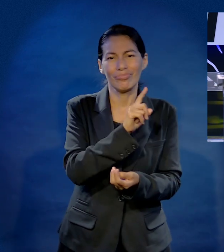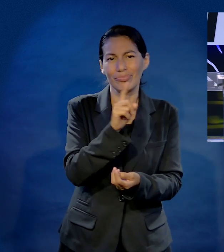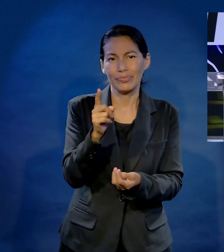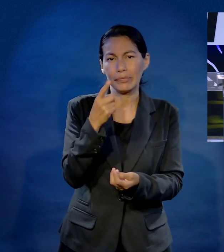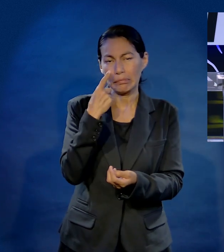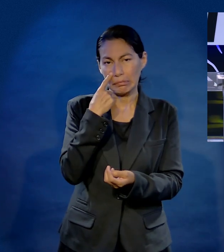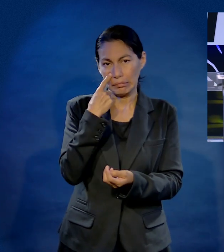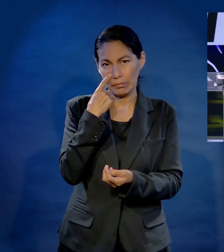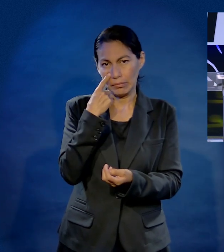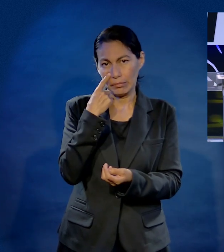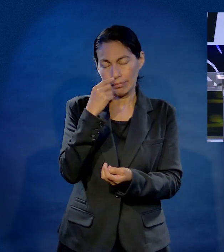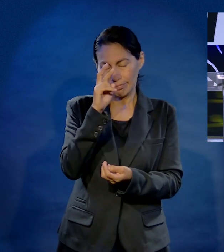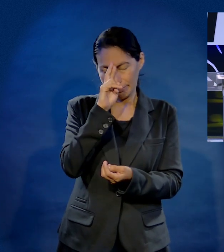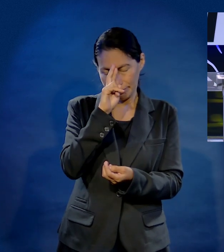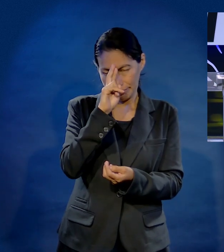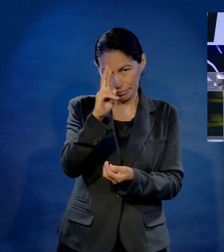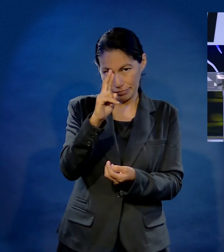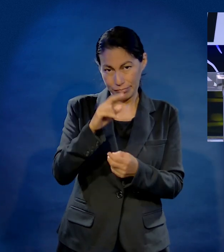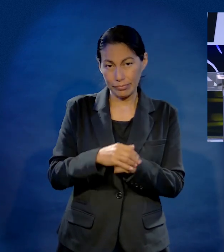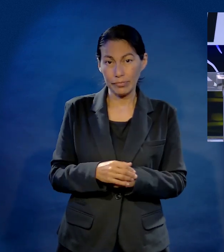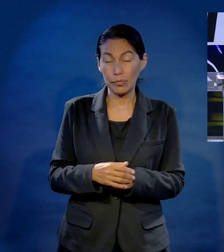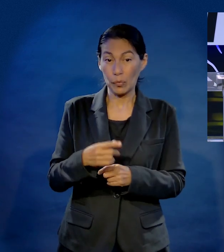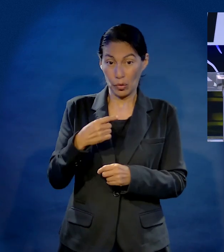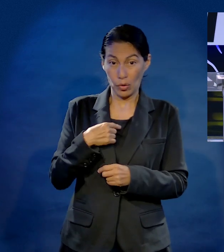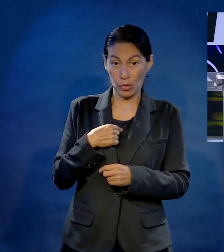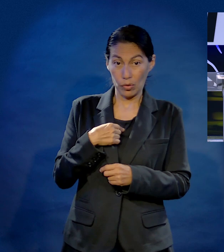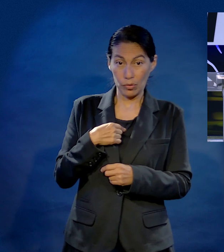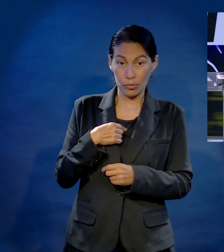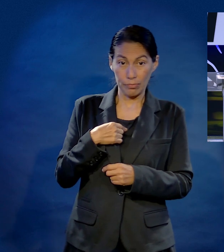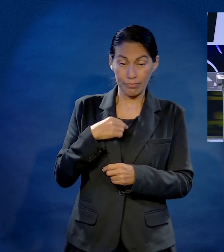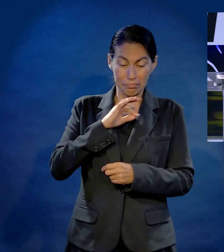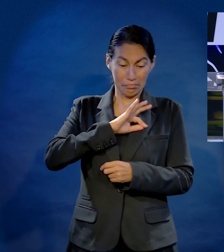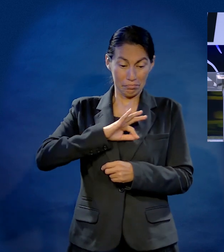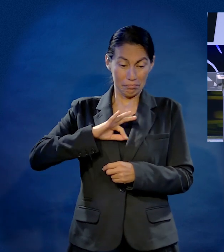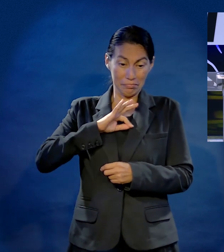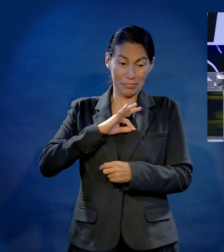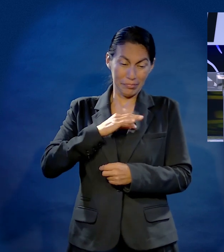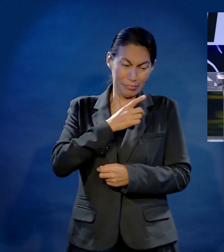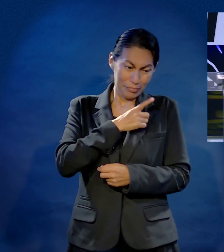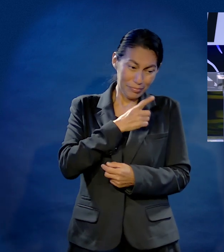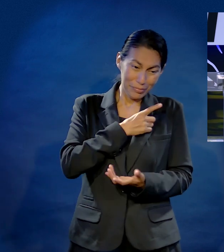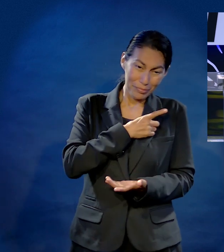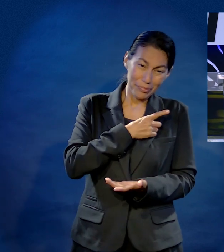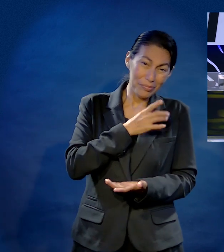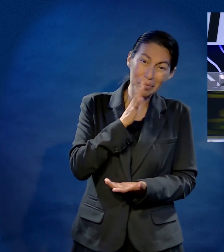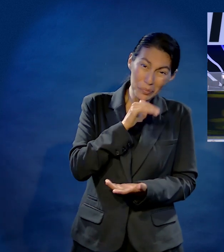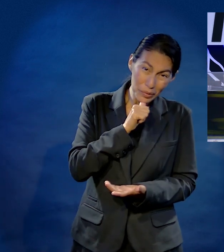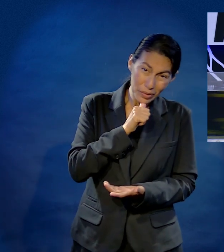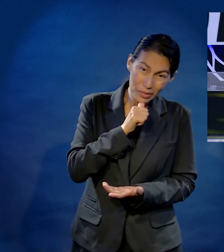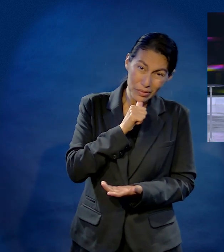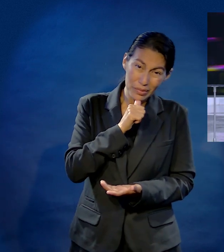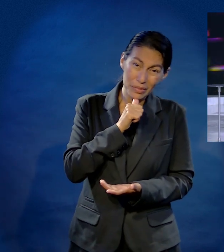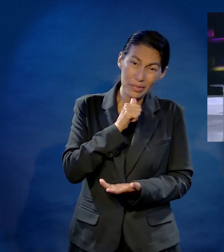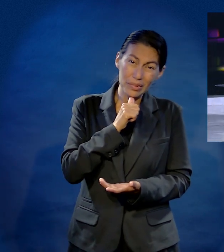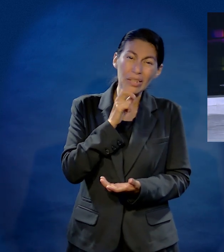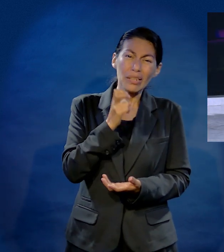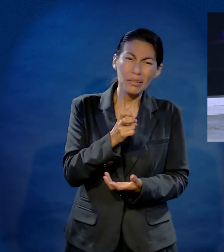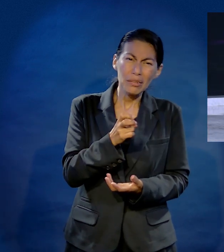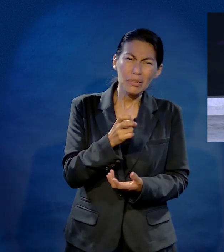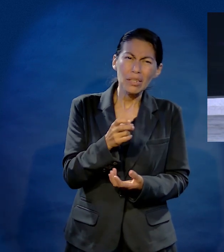Déjeme decir esto con mucho cariño, con todo respeto para usted. Si yo no puedo ser feliz conmigo mismo, si yo